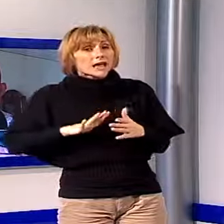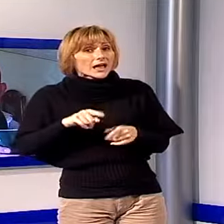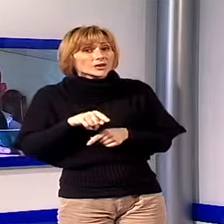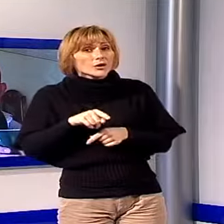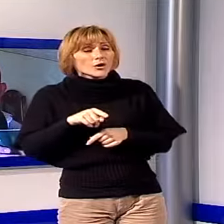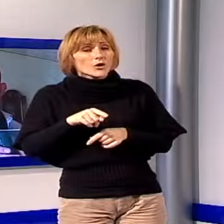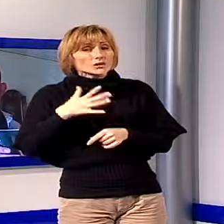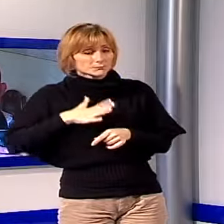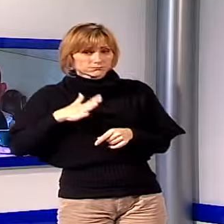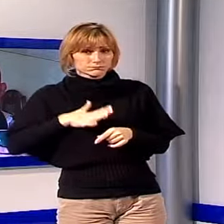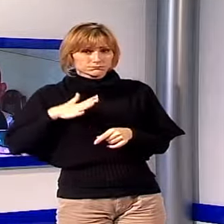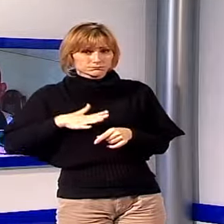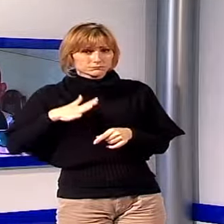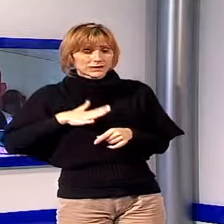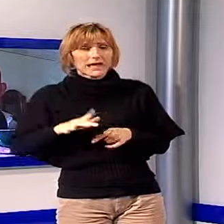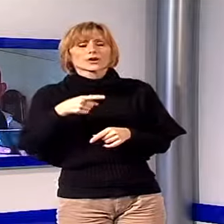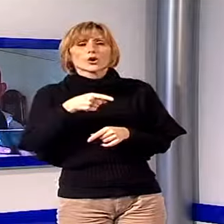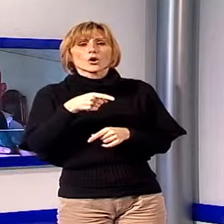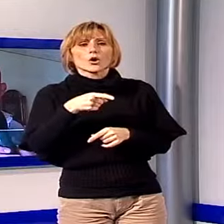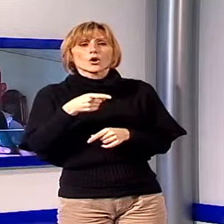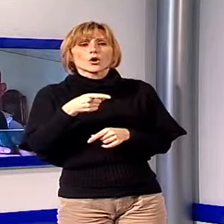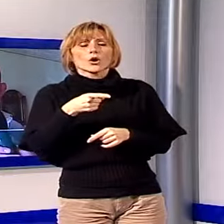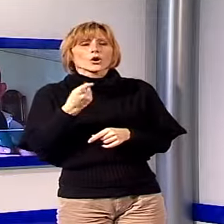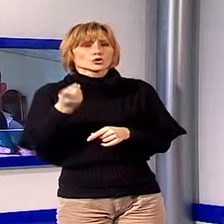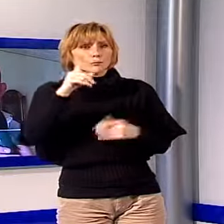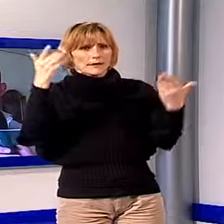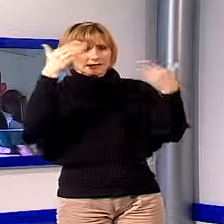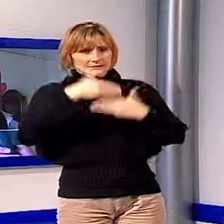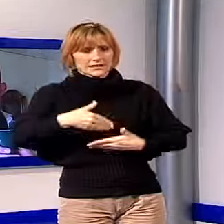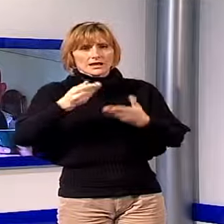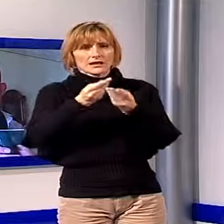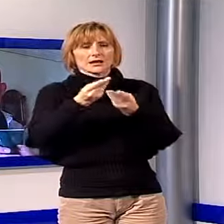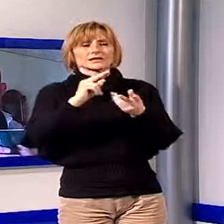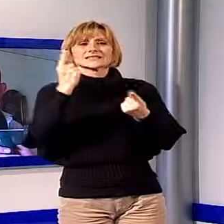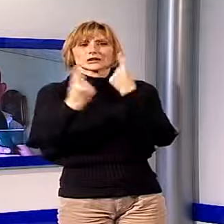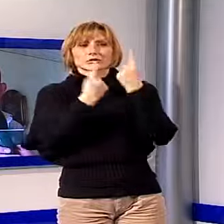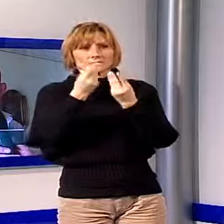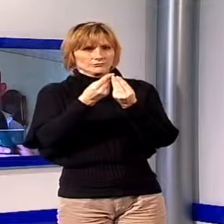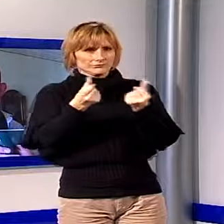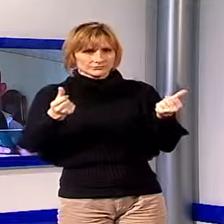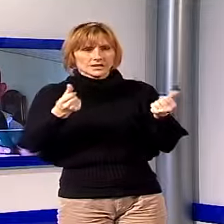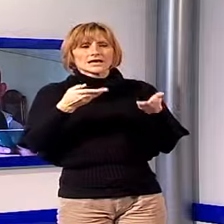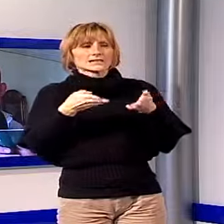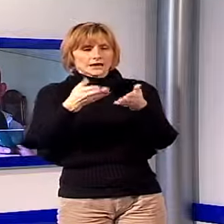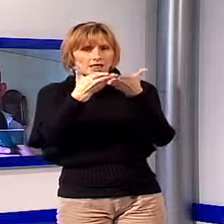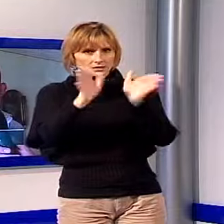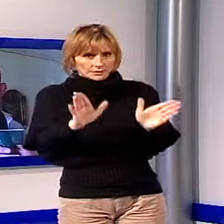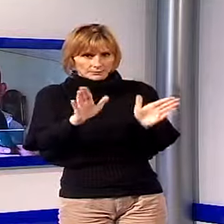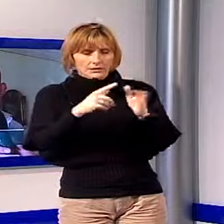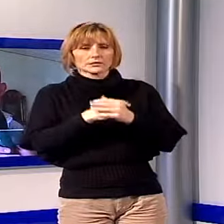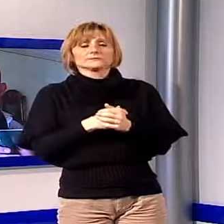quello che sono stati, ovviamente senza nessuna certezza, che per domani sera si sia riuscita a riaprire la strada, se non